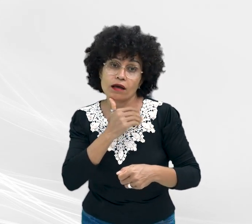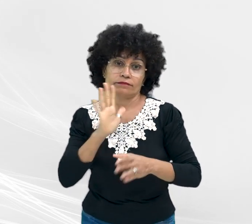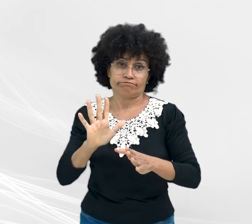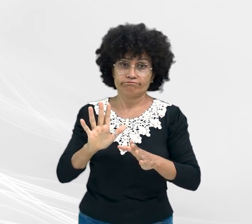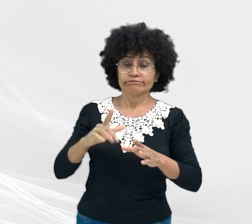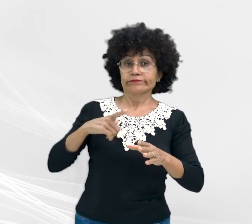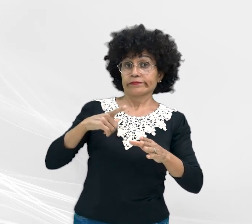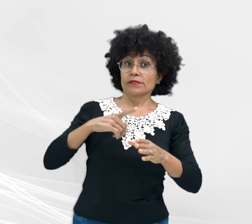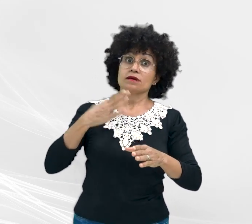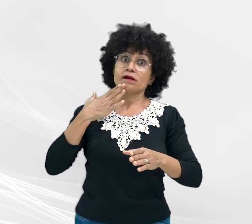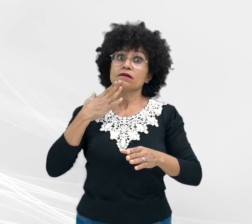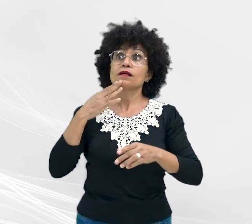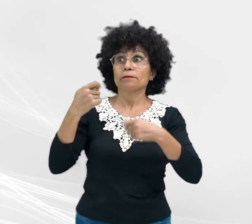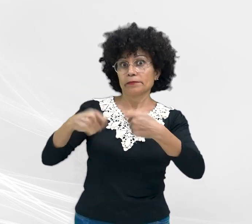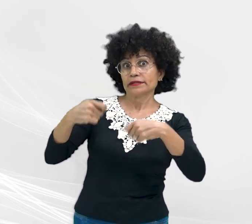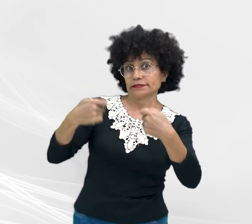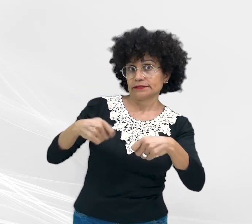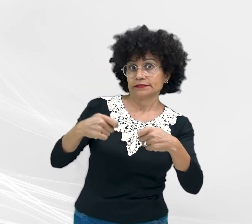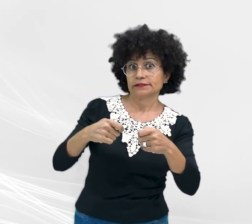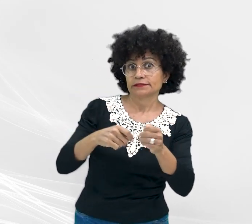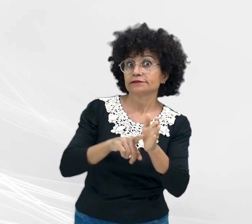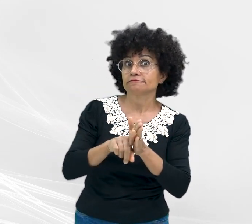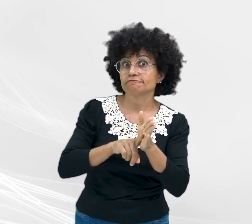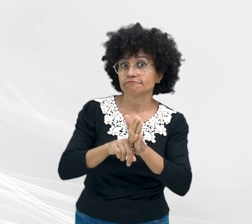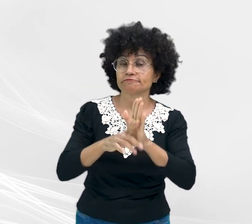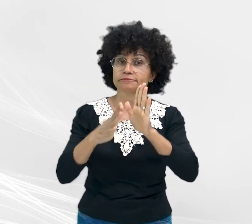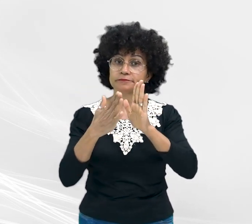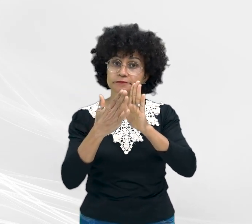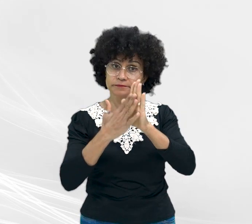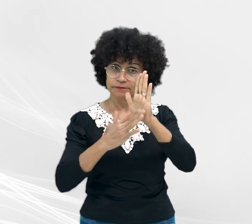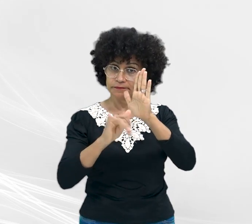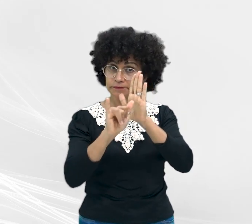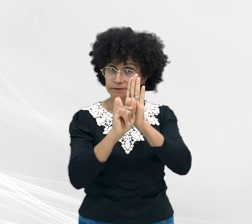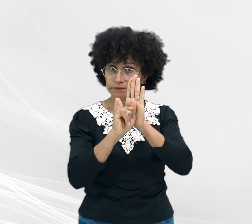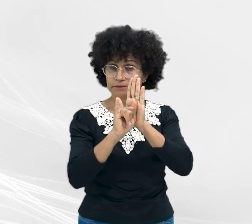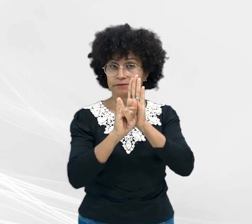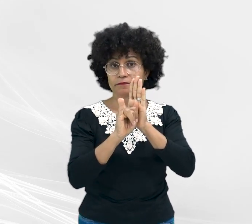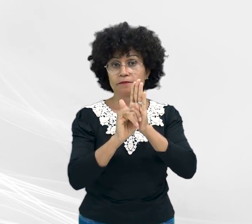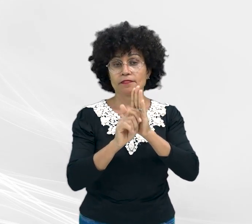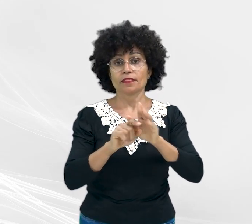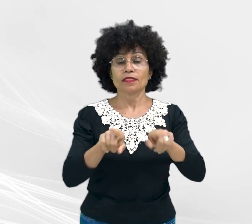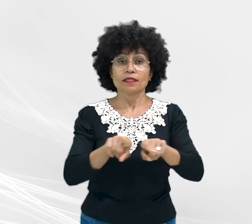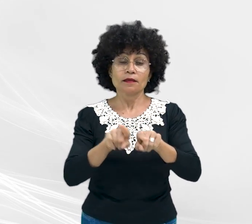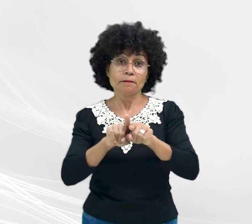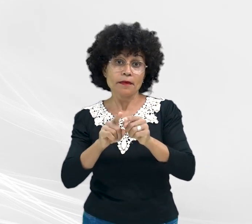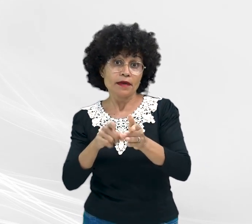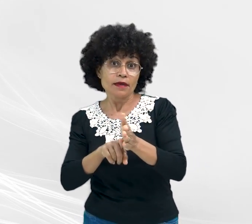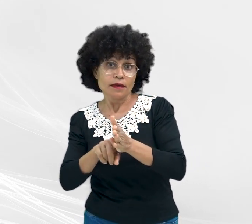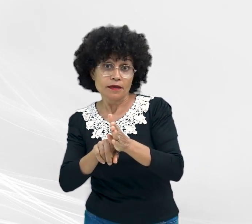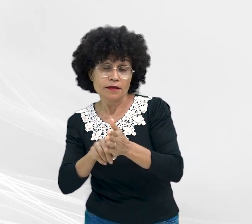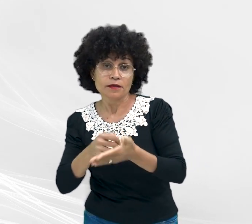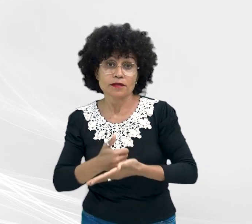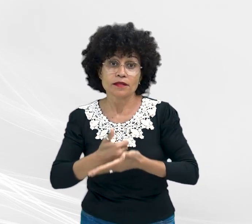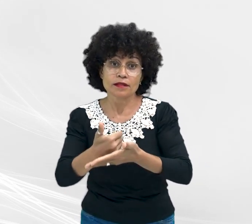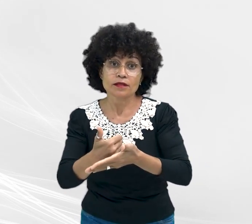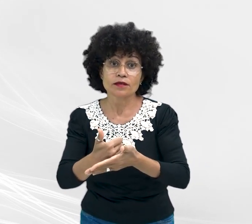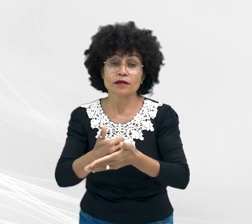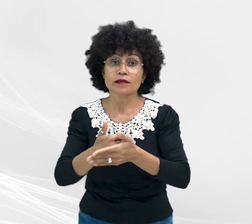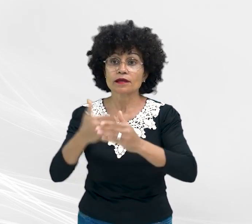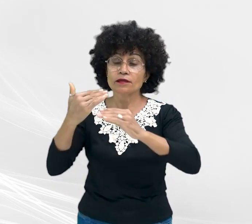caracteriza conduta ímproba a ser apurada, consta no edital. Para colaborar com a investigação, é